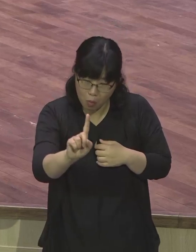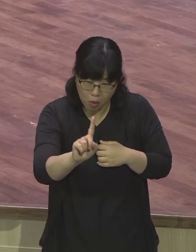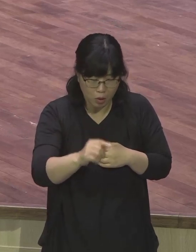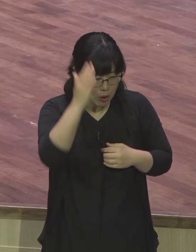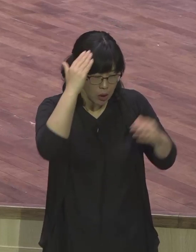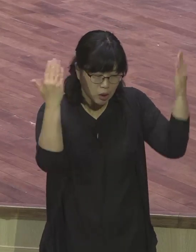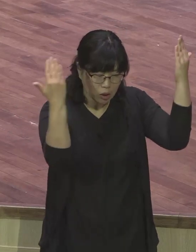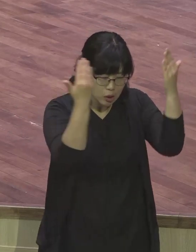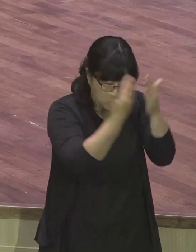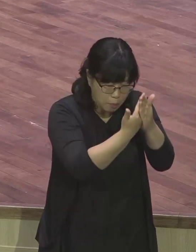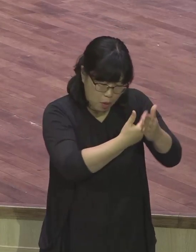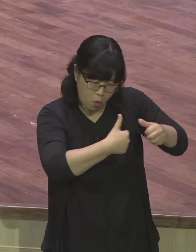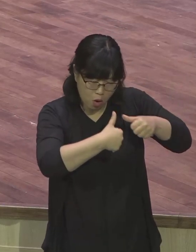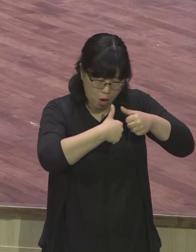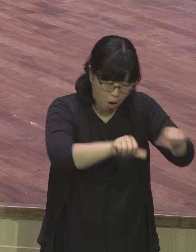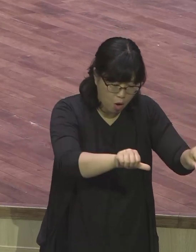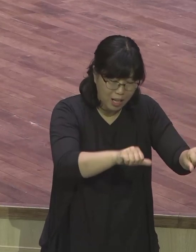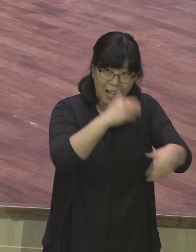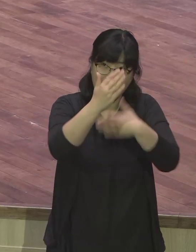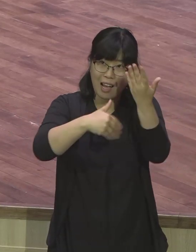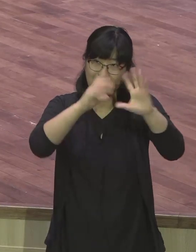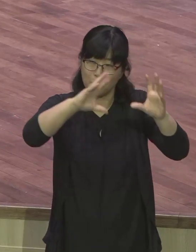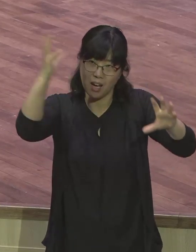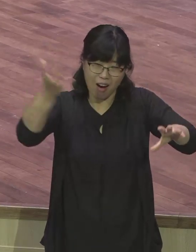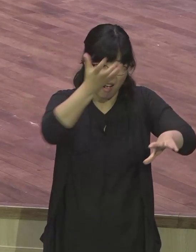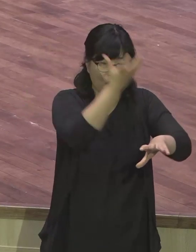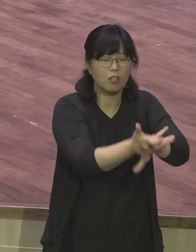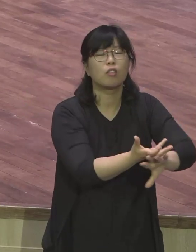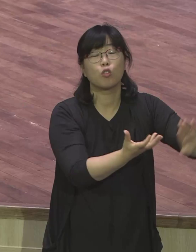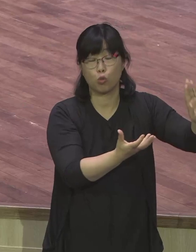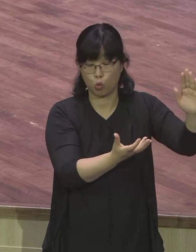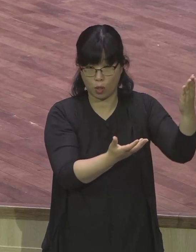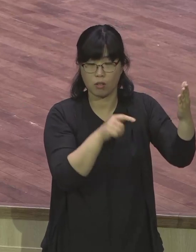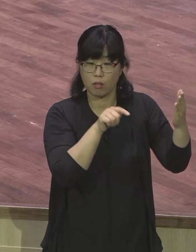말하는 것입니다 우리가 가는 발걸음 속에 하나님의 나라가 임하면